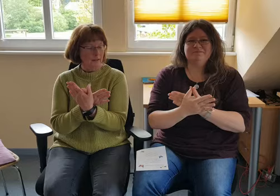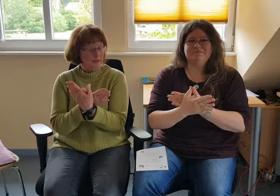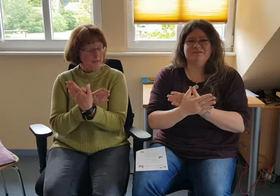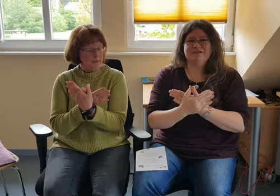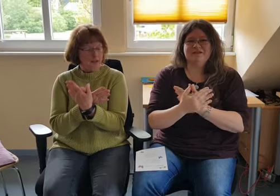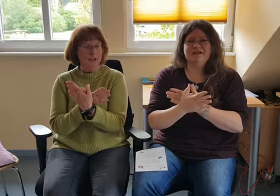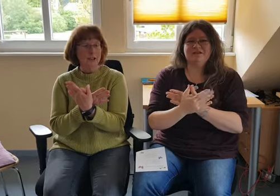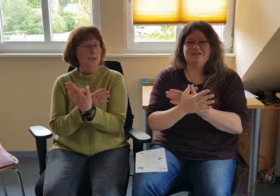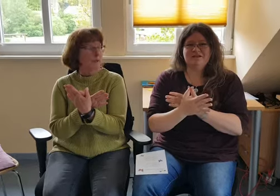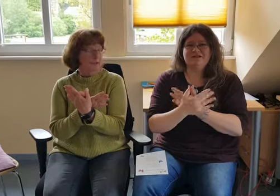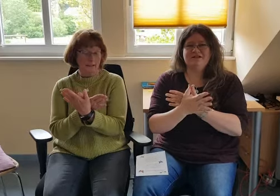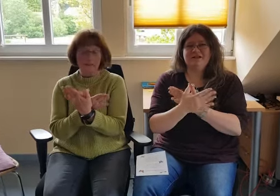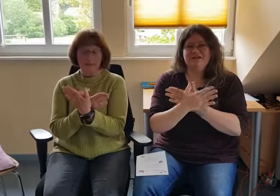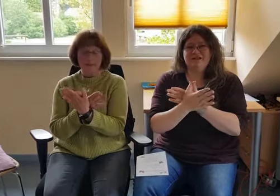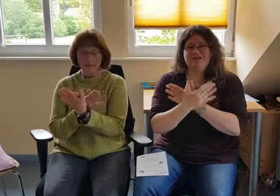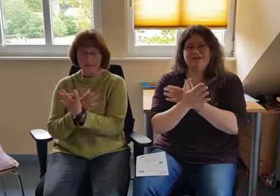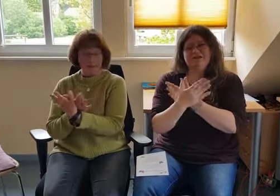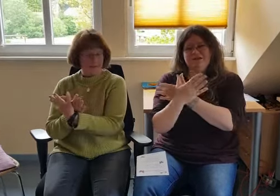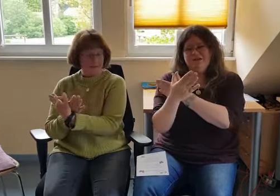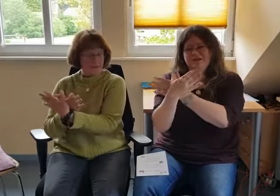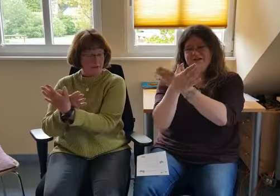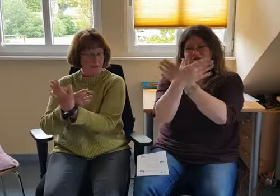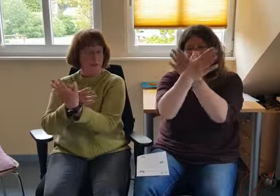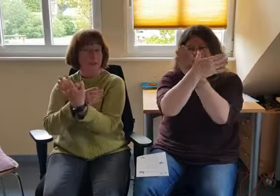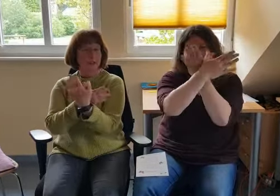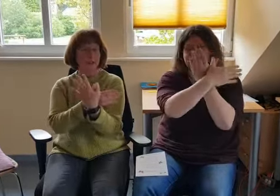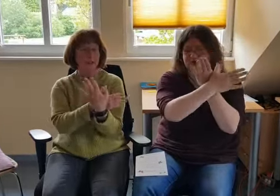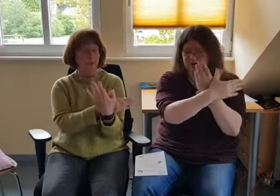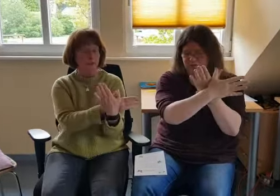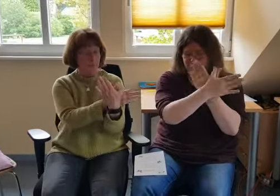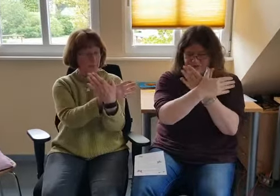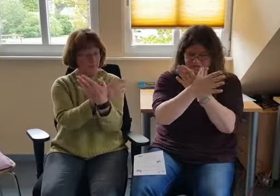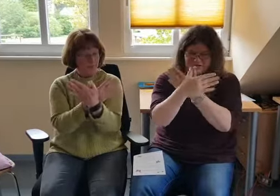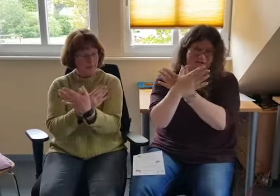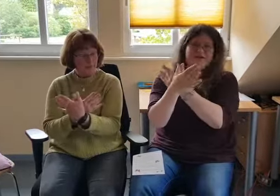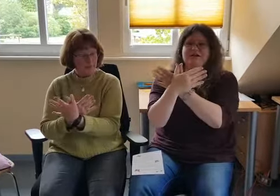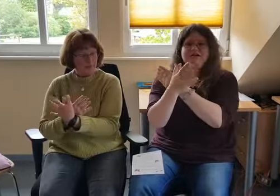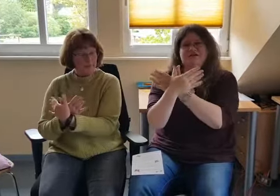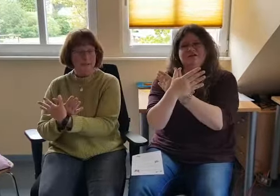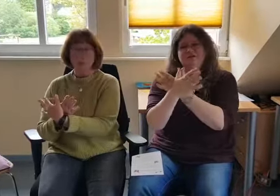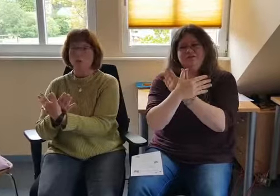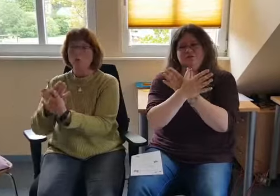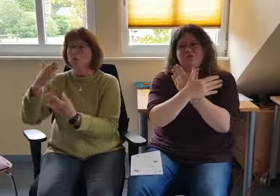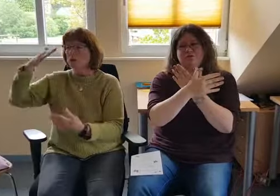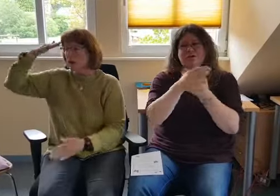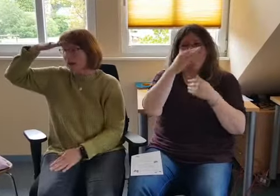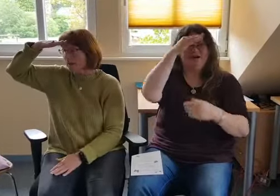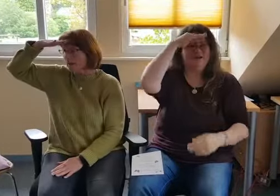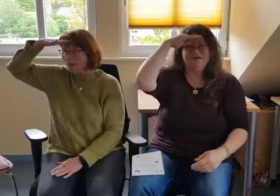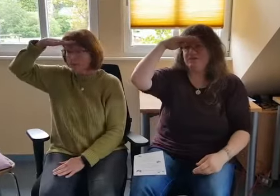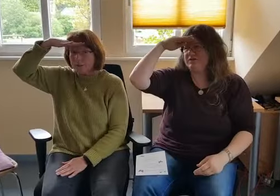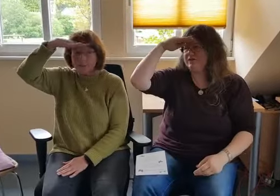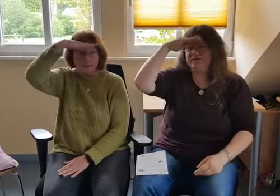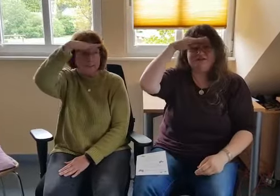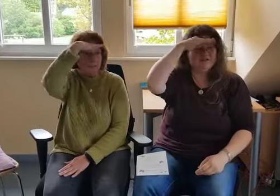Drei Schmetterlinge fliegen durch die Luft. Sie suchen eine Wiese